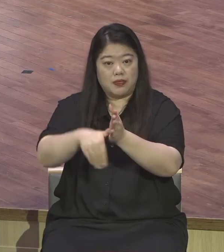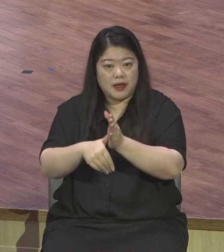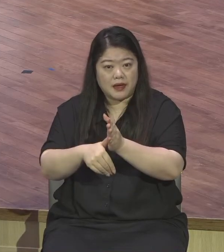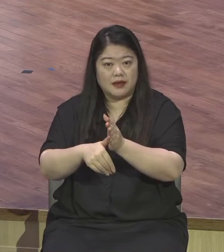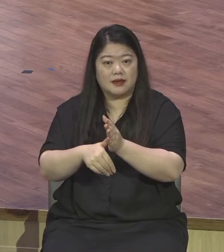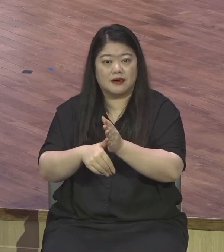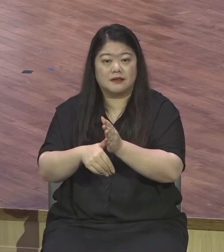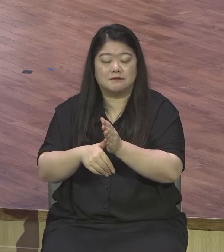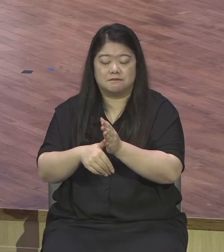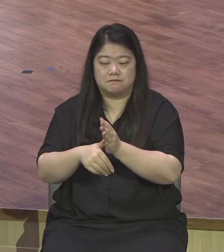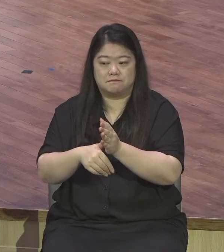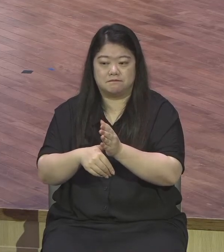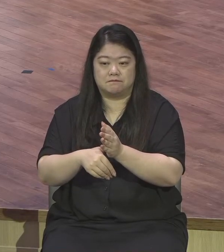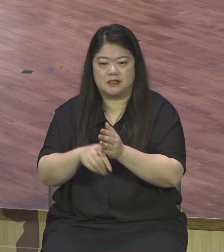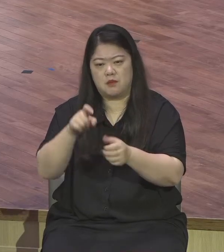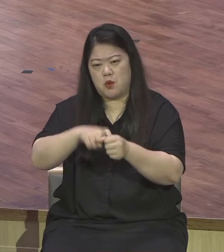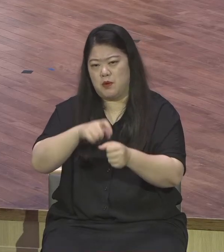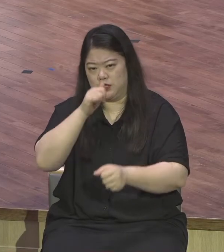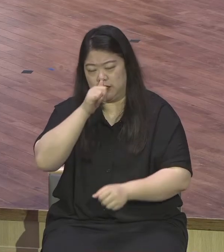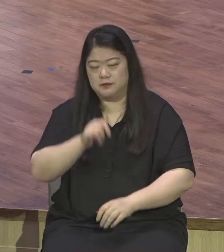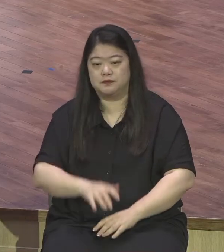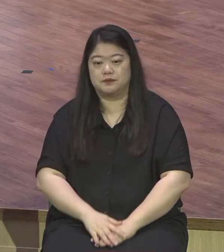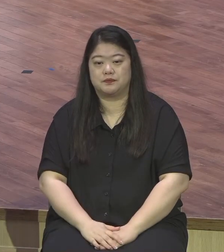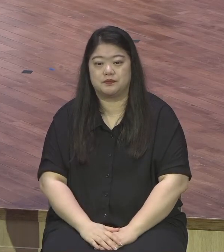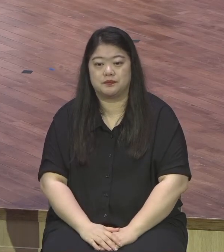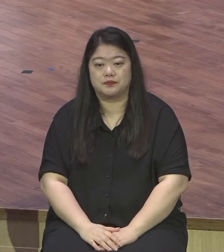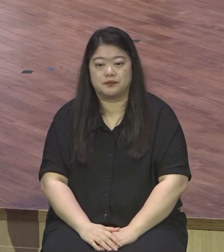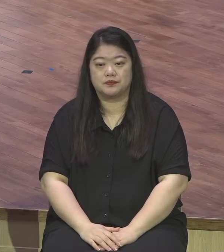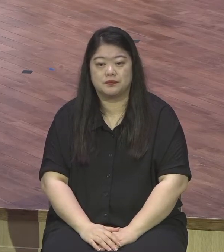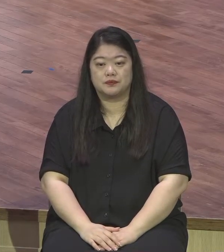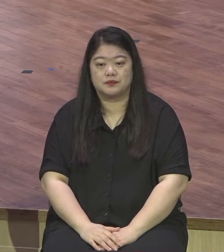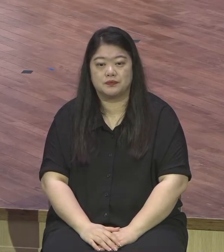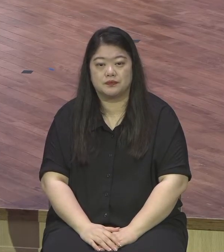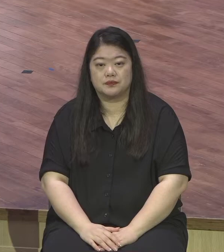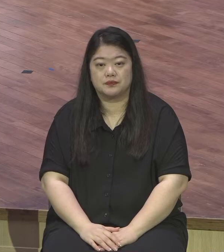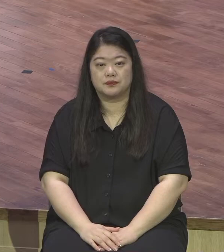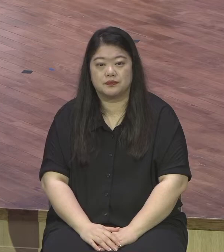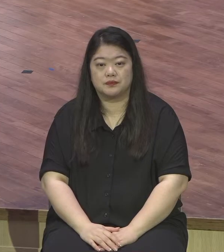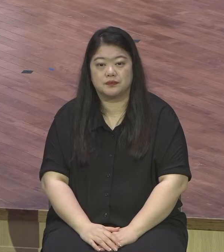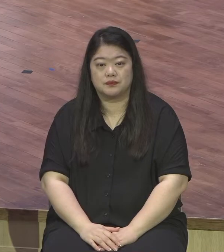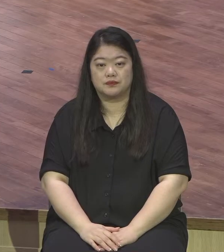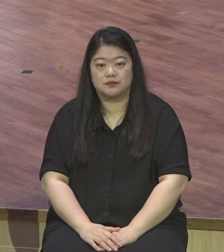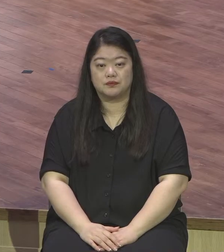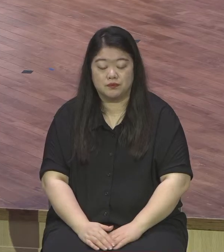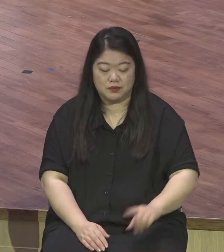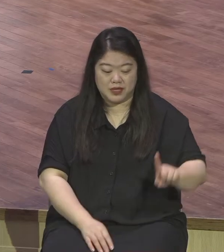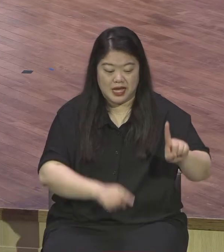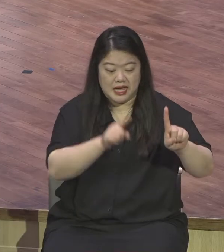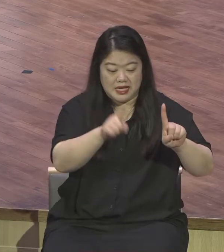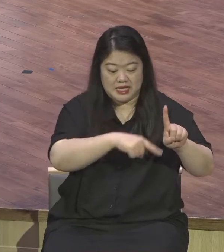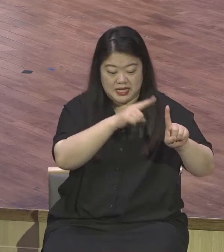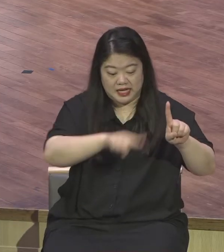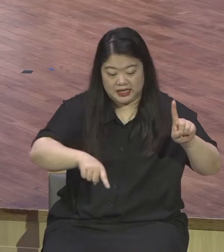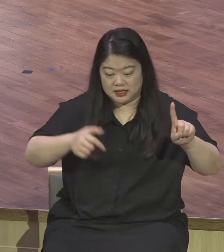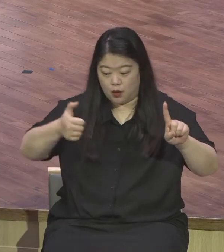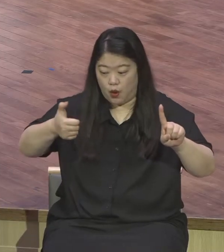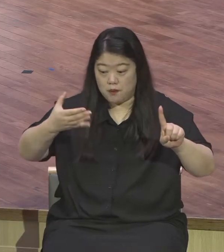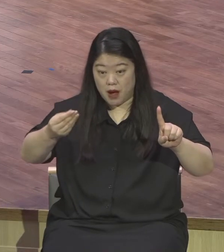무엇보다도 연초에 작정 헌금 1인 1구자 먼저 들이기 퍼스트 무브 운동을